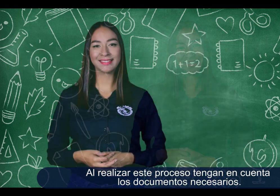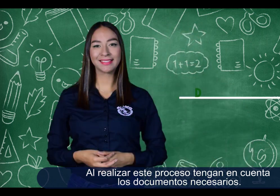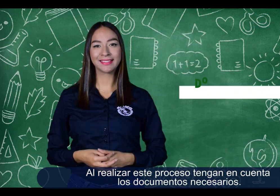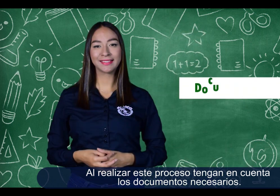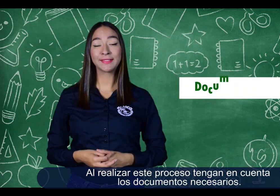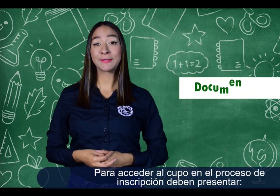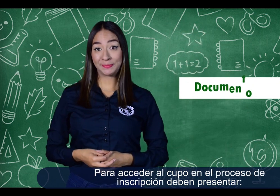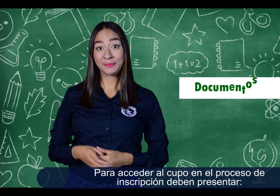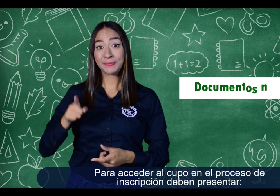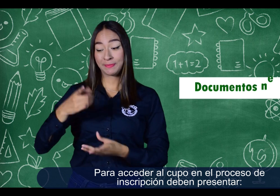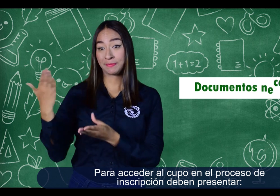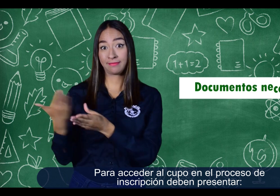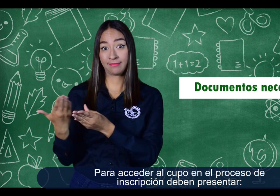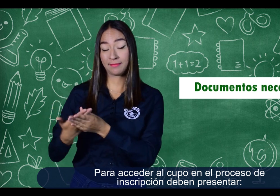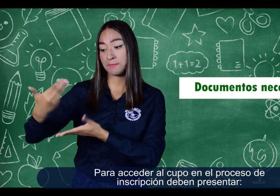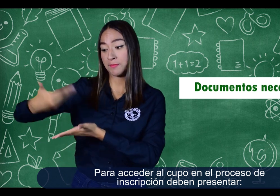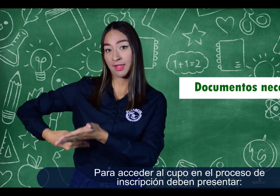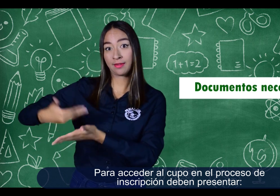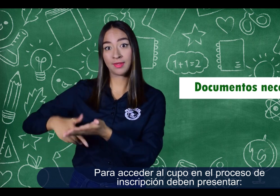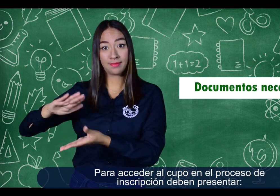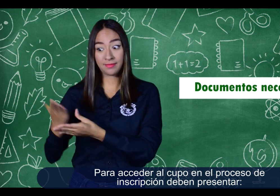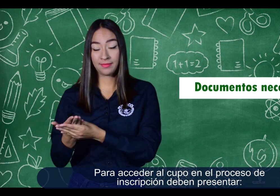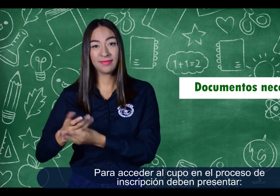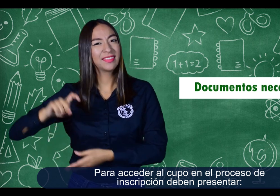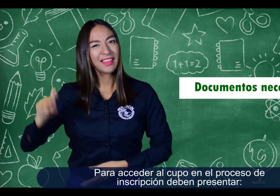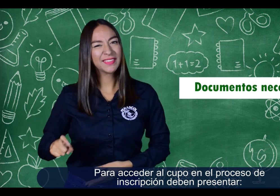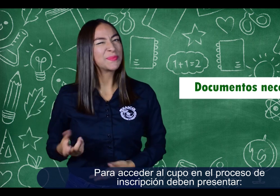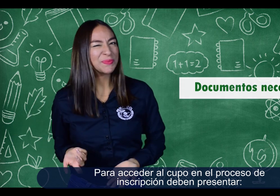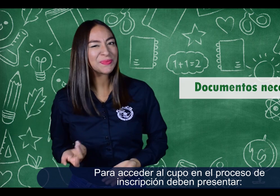Para acceder al cupo, en el proceso de inscripción deben presentar